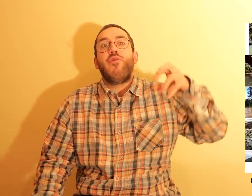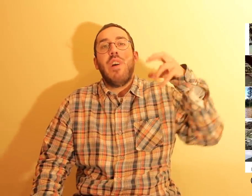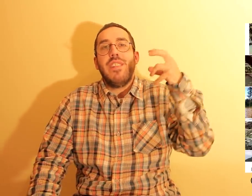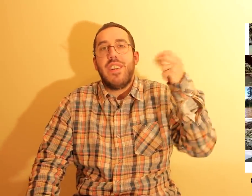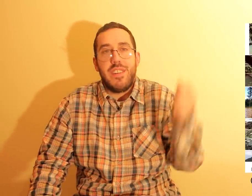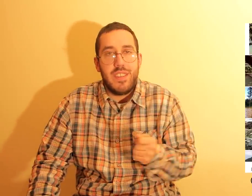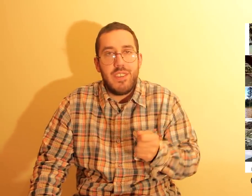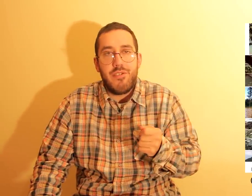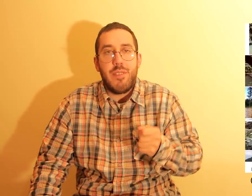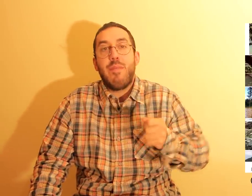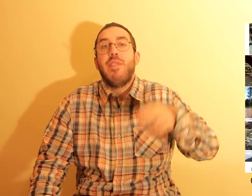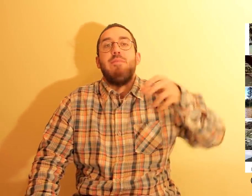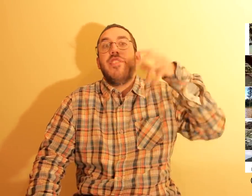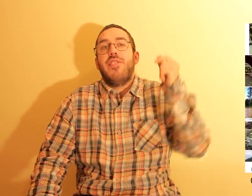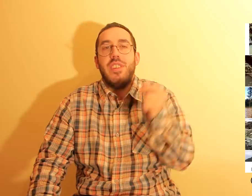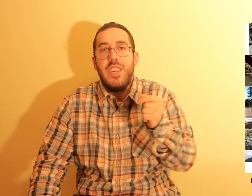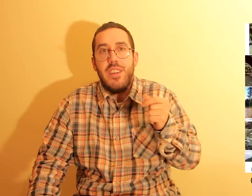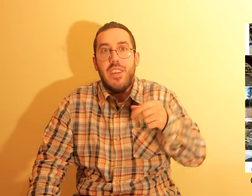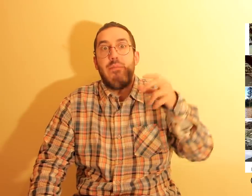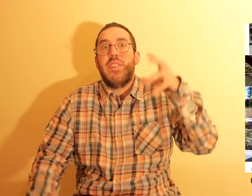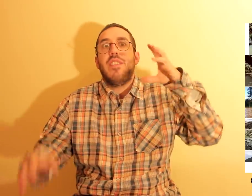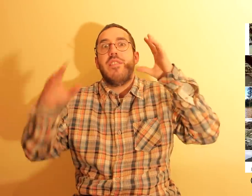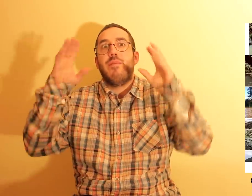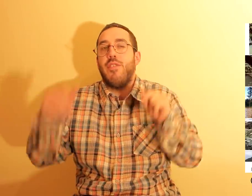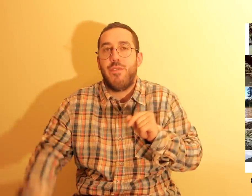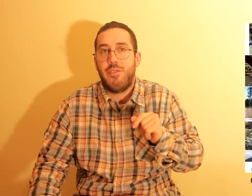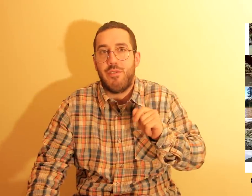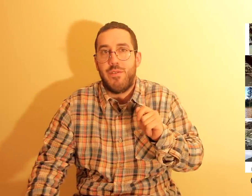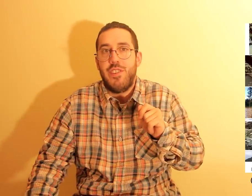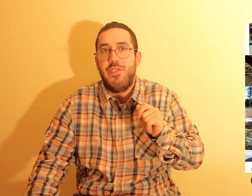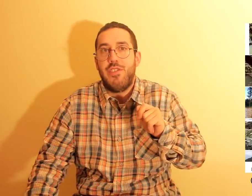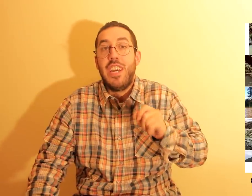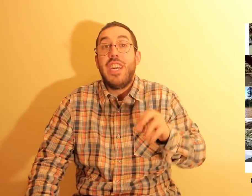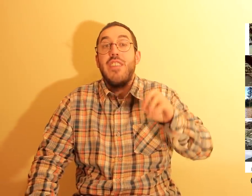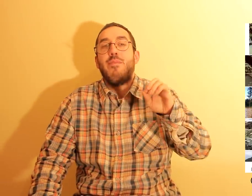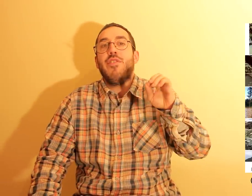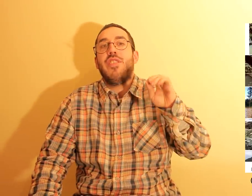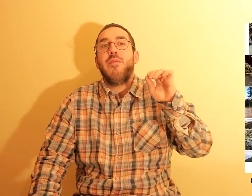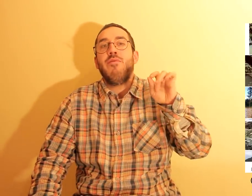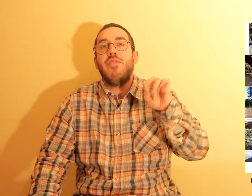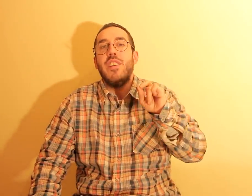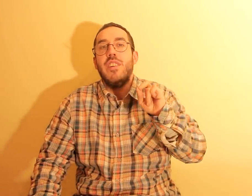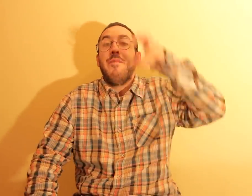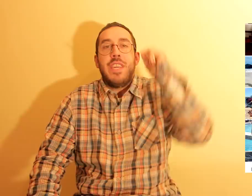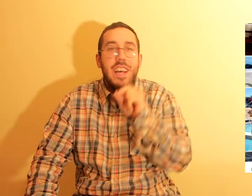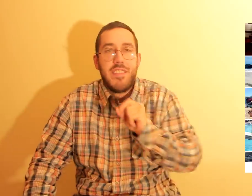Joana Garcês, também para vocês seguirem, e verem, assim, umas fotos fixas, e depois temos a Fabiana